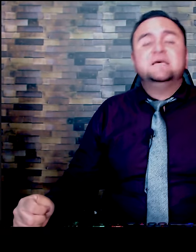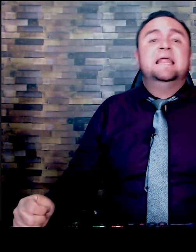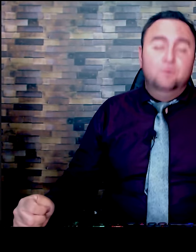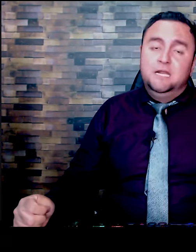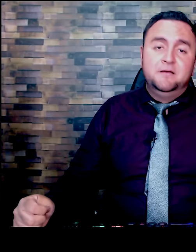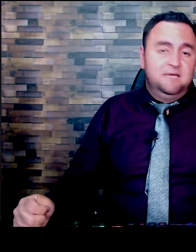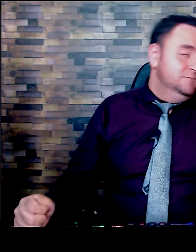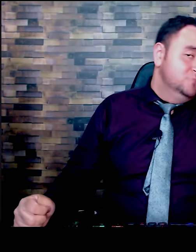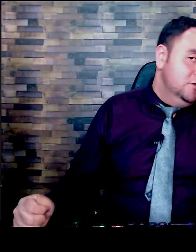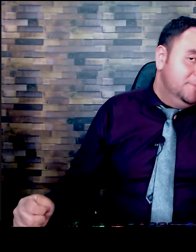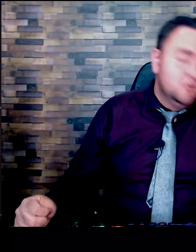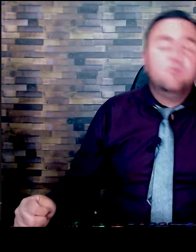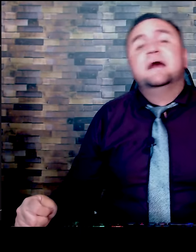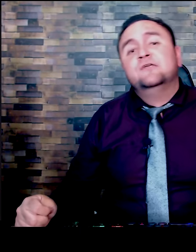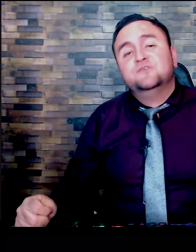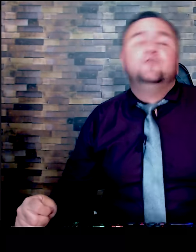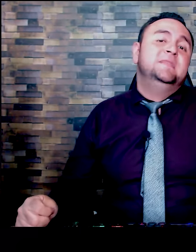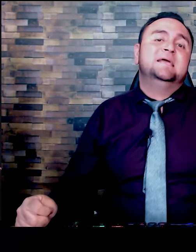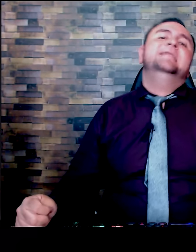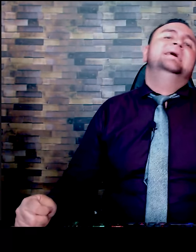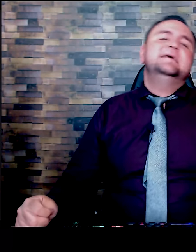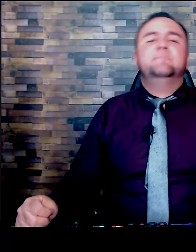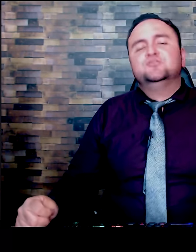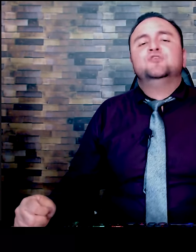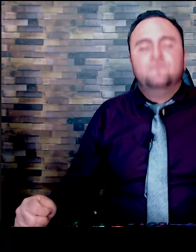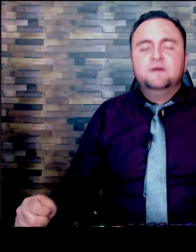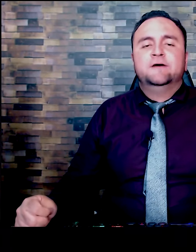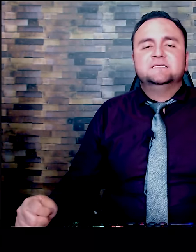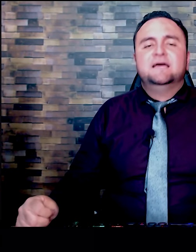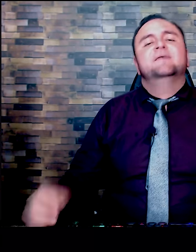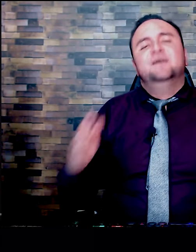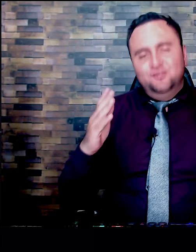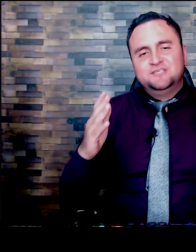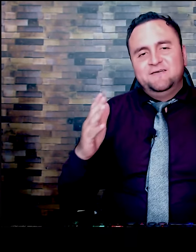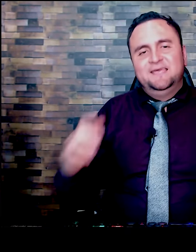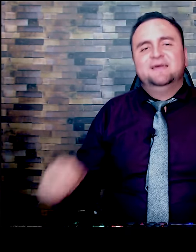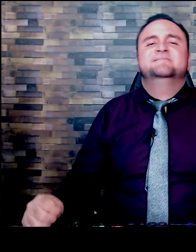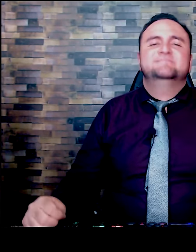domingos a las nueve de la mañana. Con el pastor Juan Carlos Soto Dominical. Y el pastor John Fadio García. Dios te bendiga.